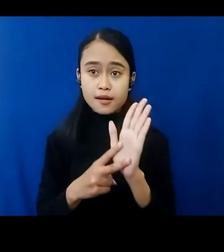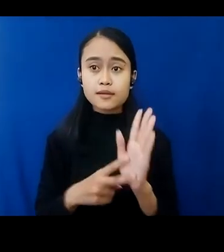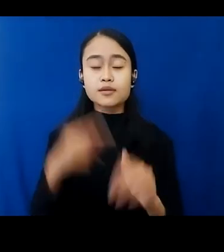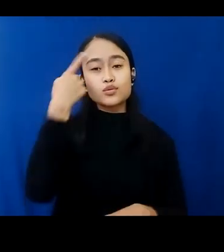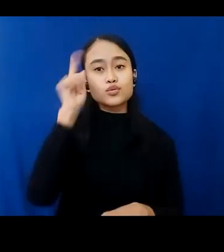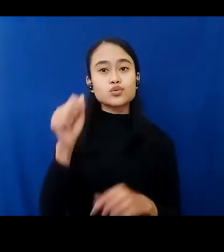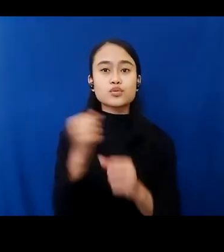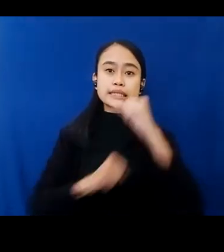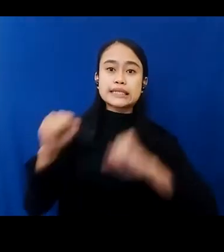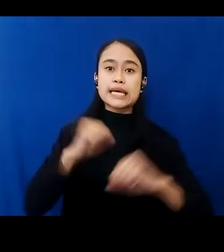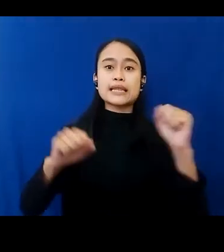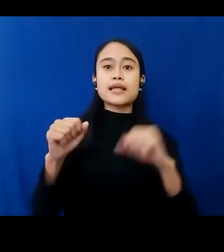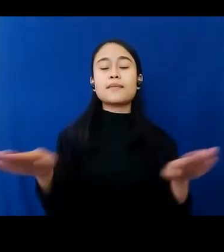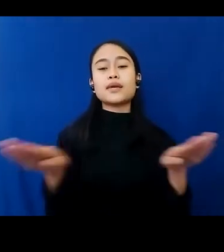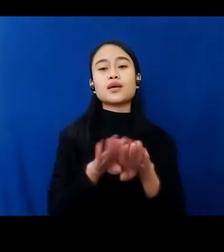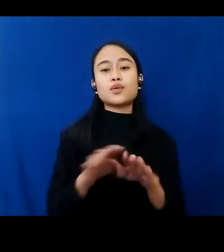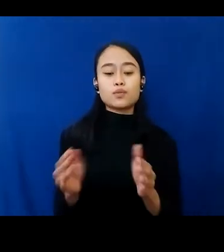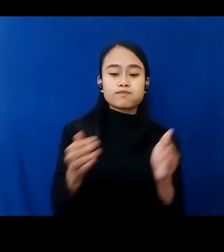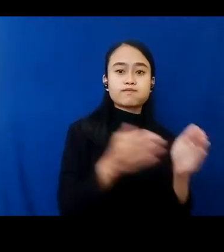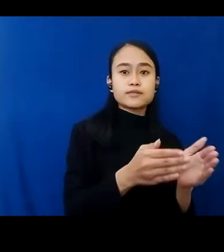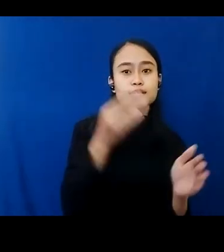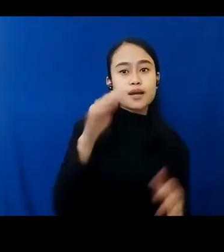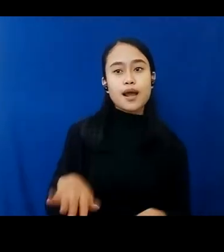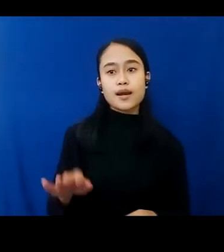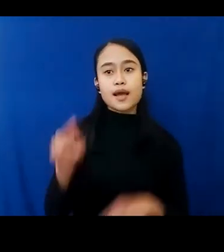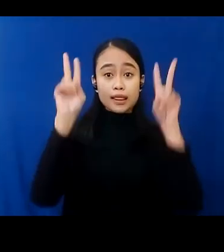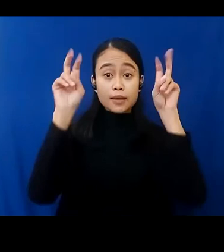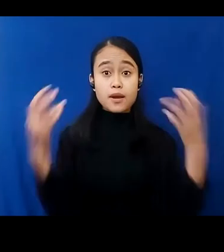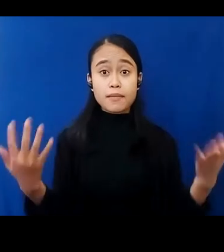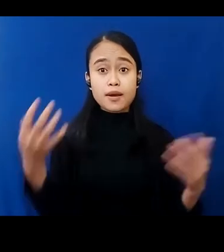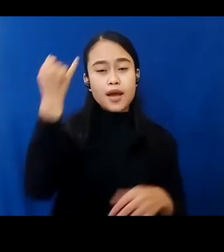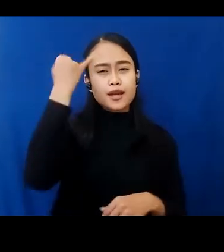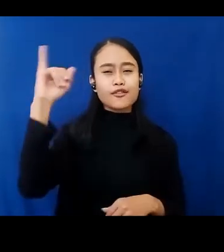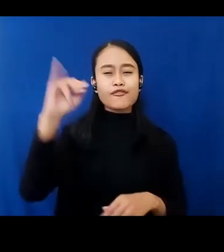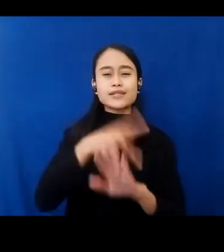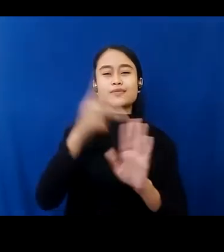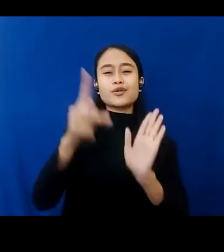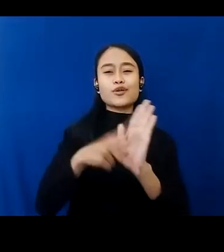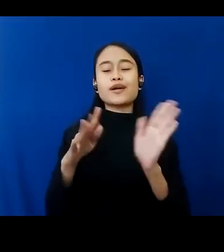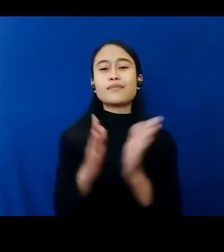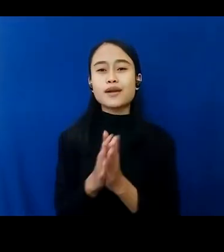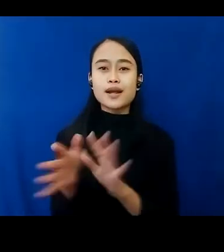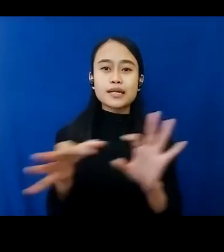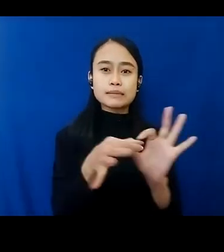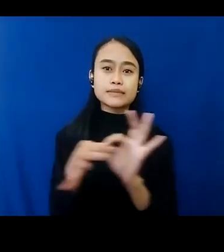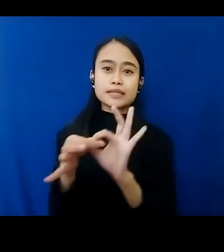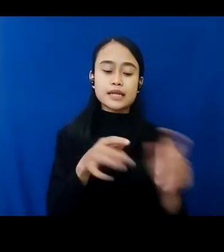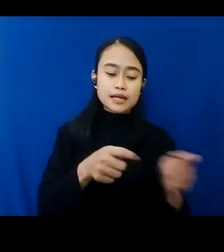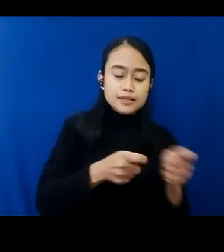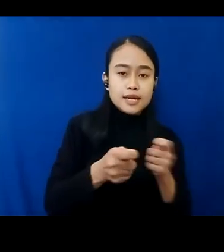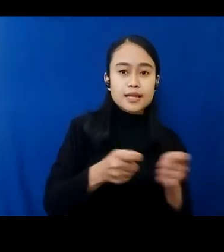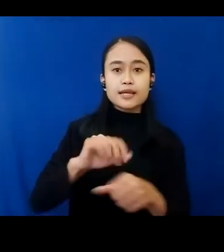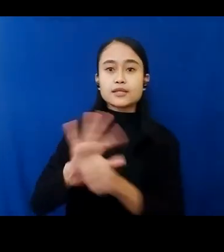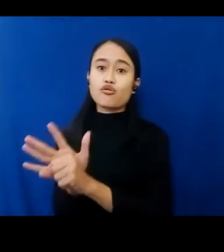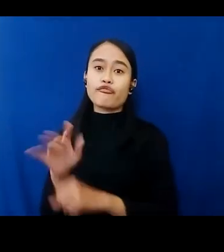pada Anak 2021 dengan tema Inovasi Program dan Kemitraan Strategis di Tengah Pandemi COVID-19.